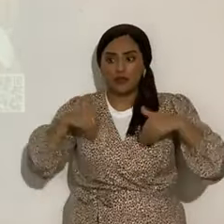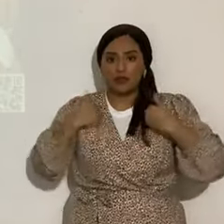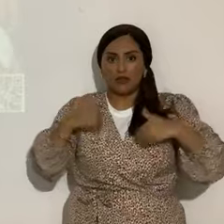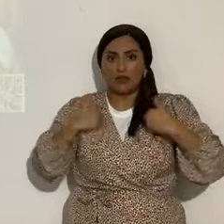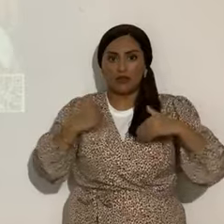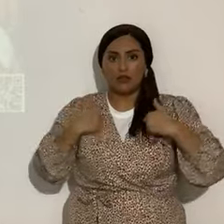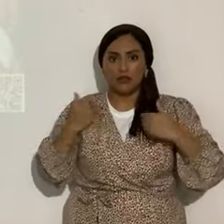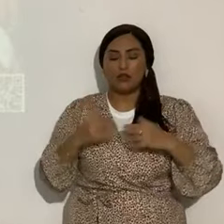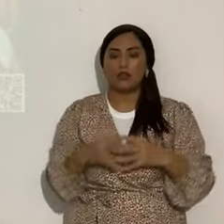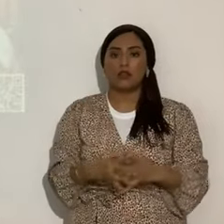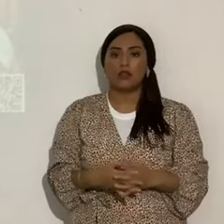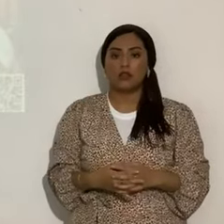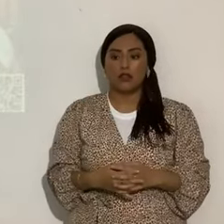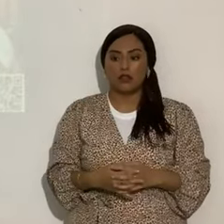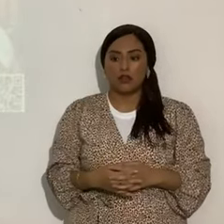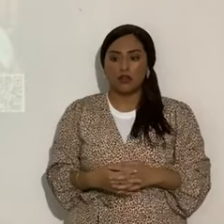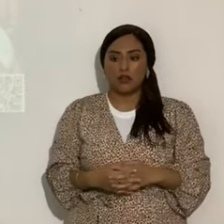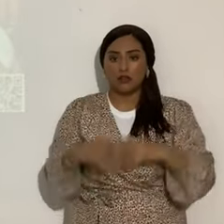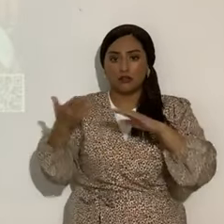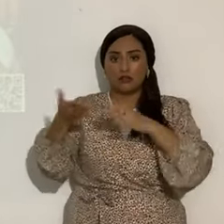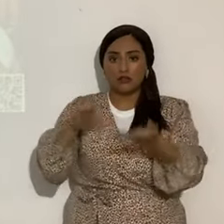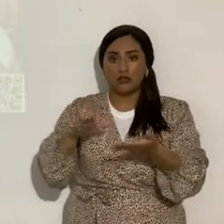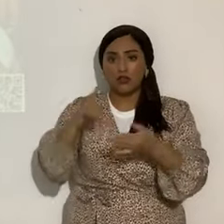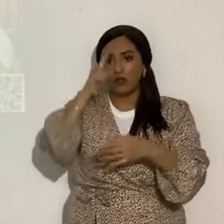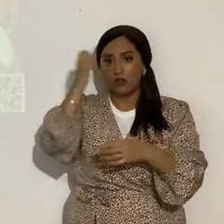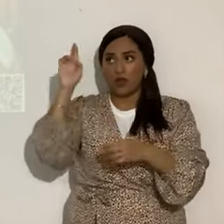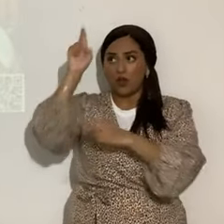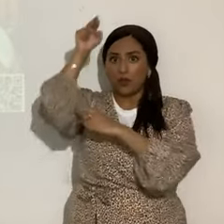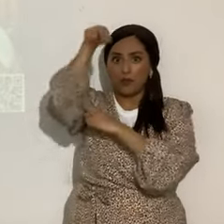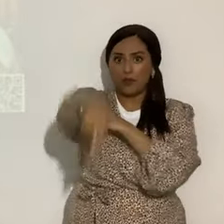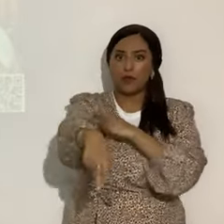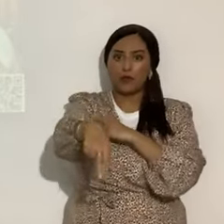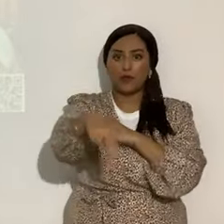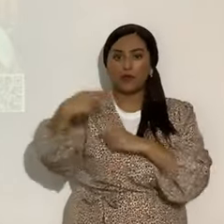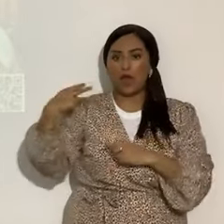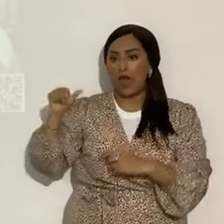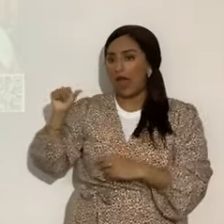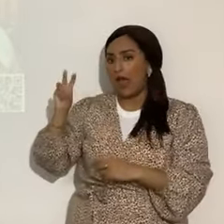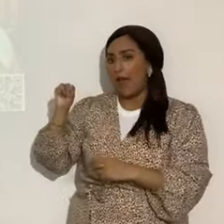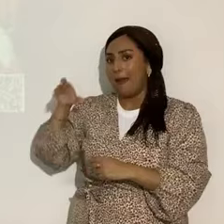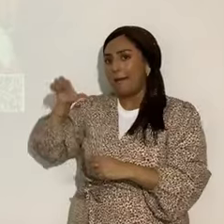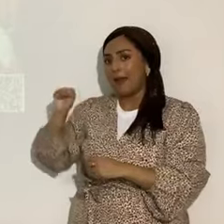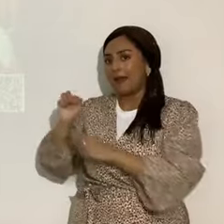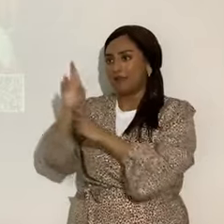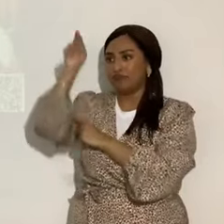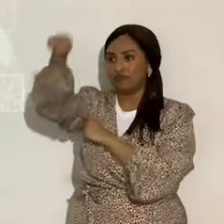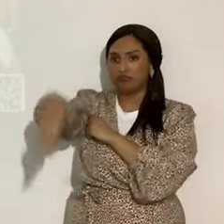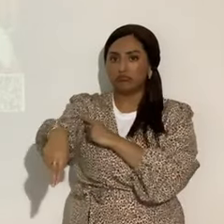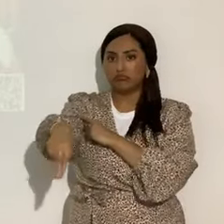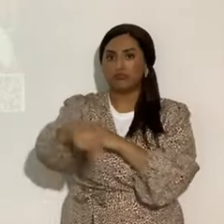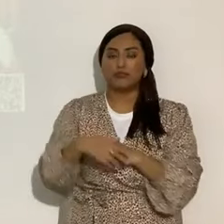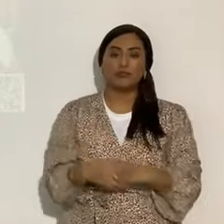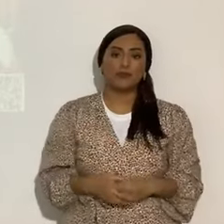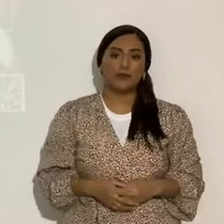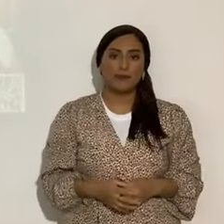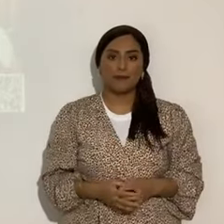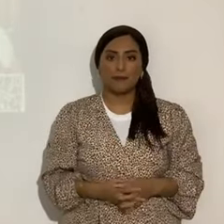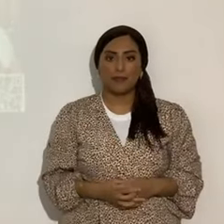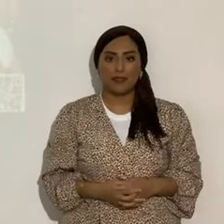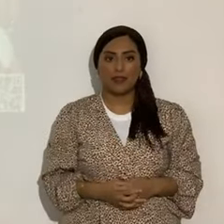empezando a vivir. Por un misil antitanque que lanzaron los terroristas de Hamas. Ya son más de